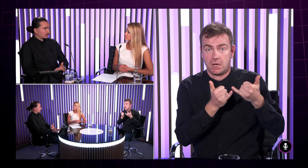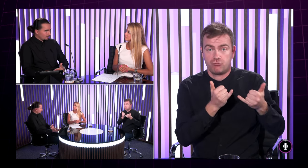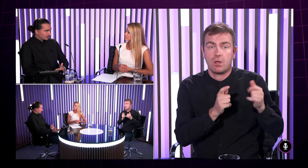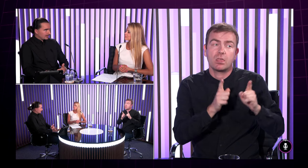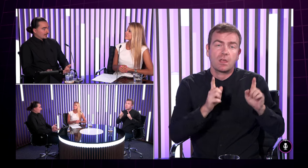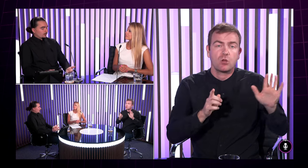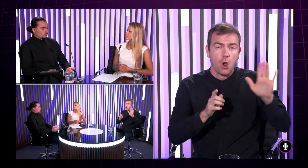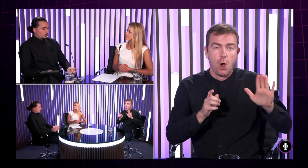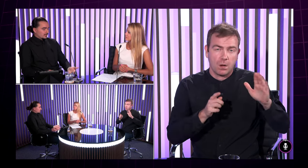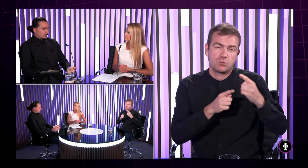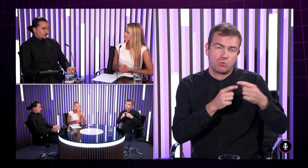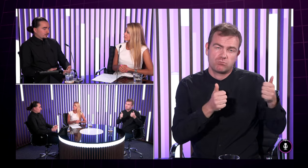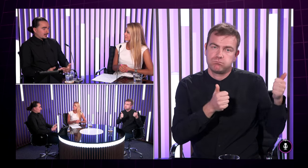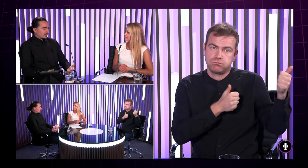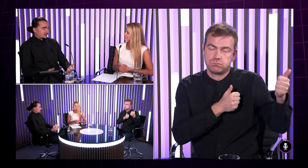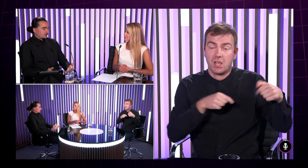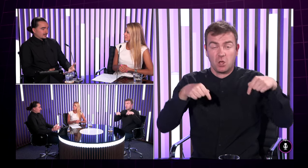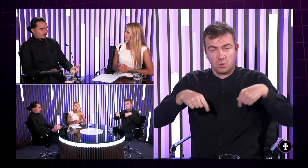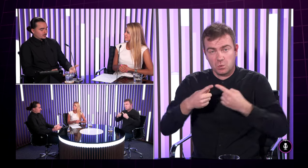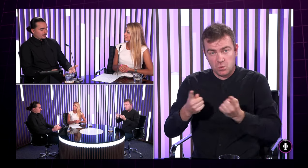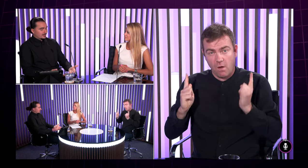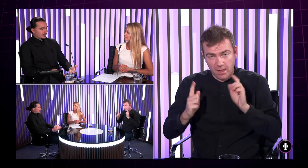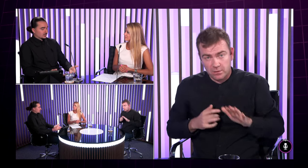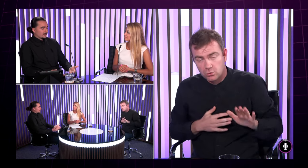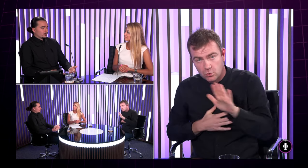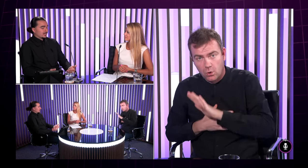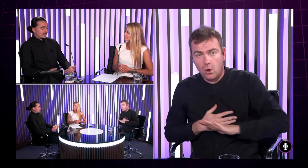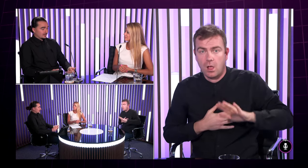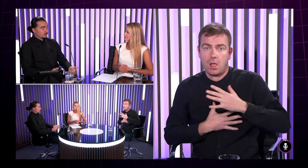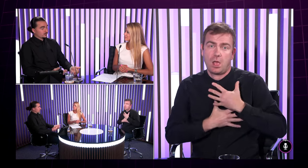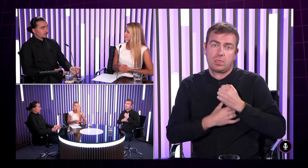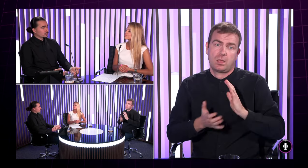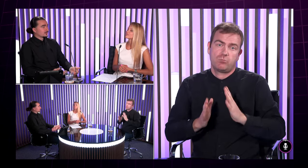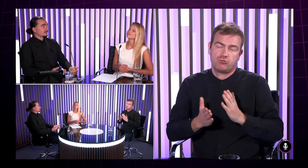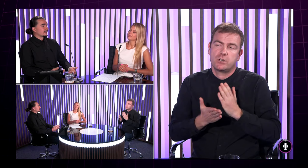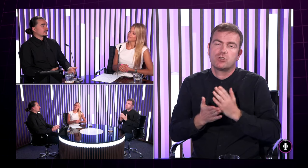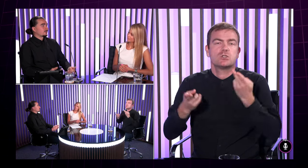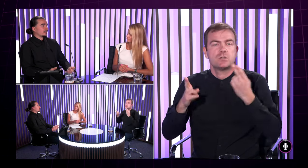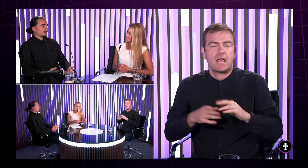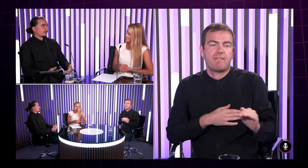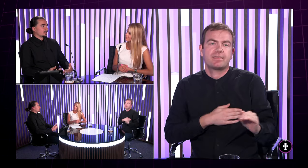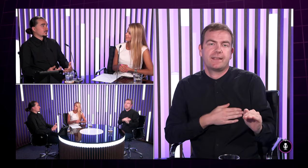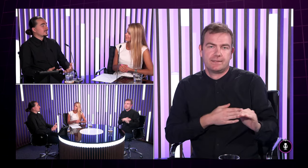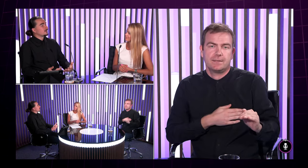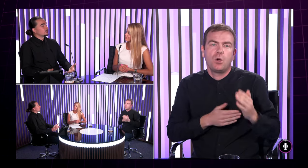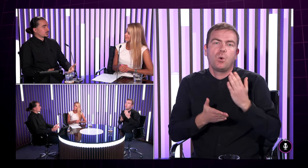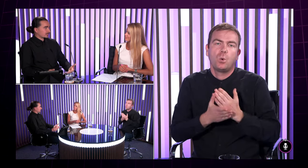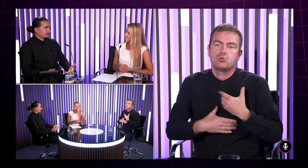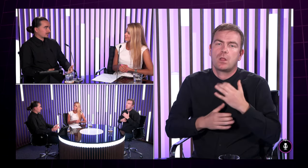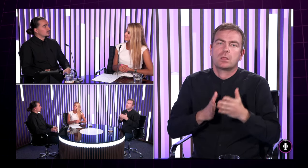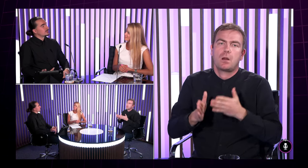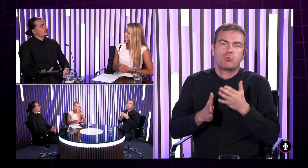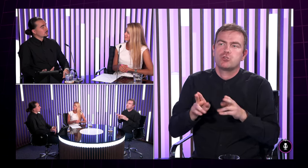popredu túto u nás na Slovensku veľakrát to platí ako som aj povedal že chodia deti tlmočiť svojim rodičom tak veľakrát sme boli aj tak povedať že deti na